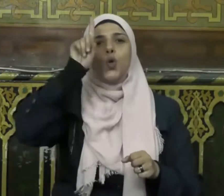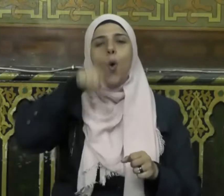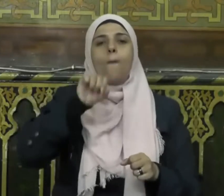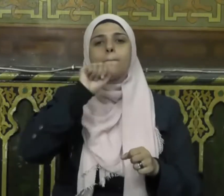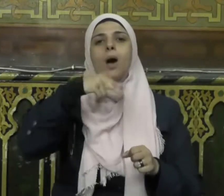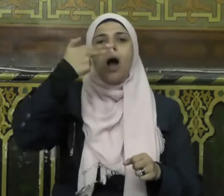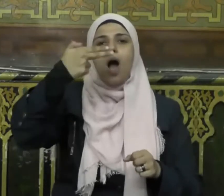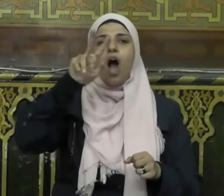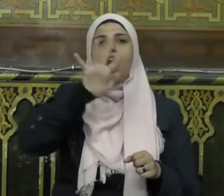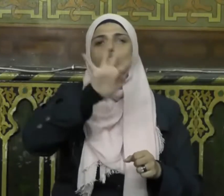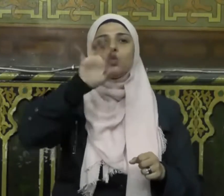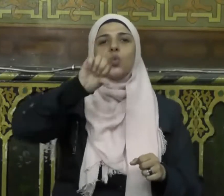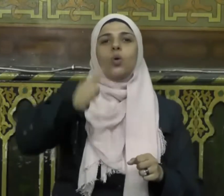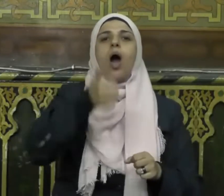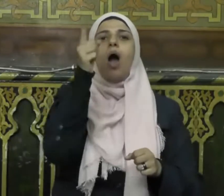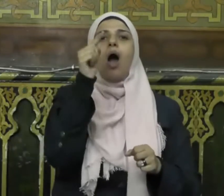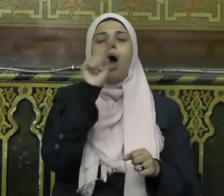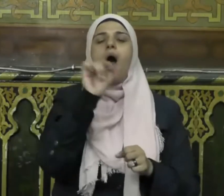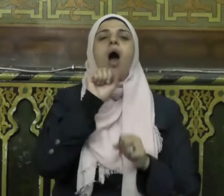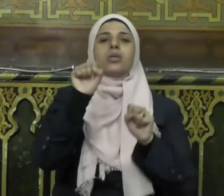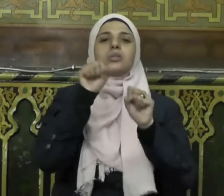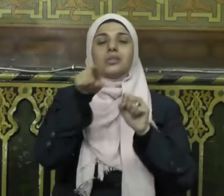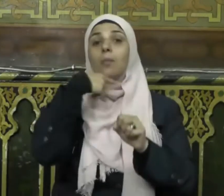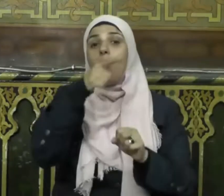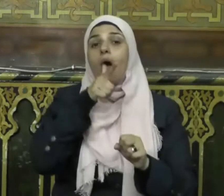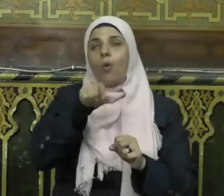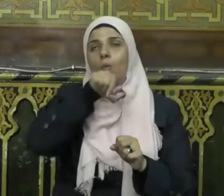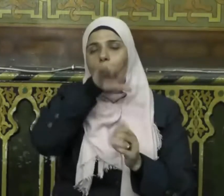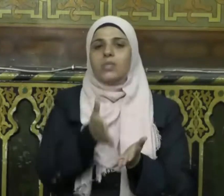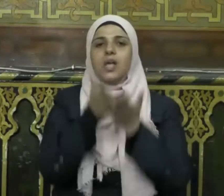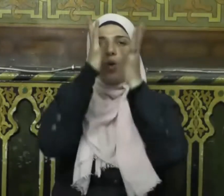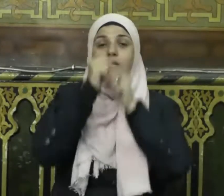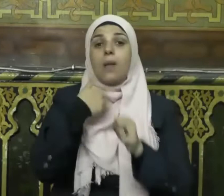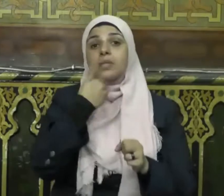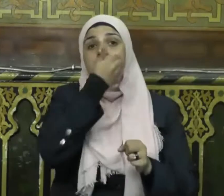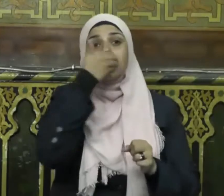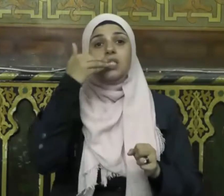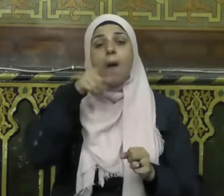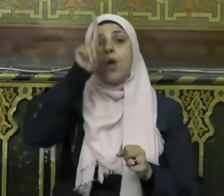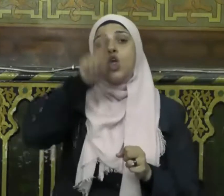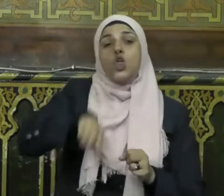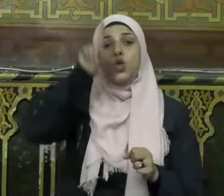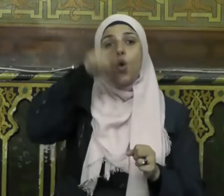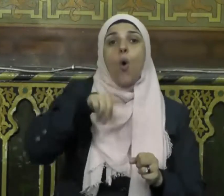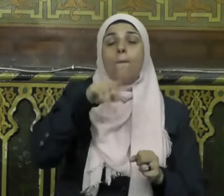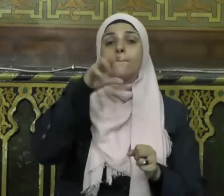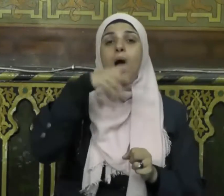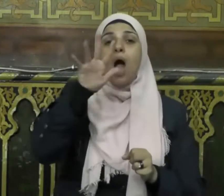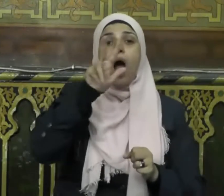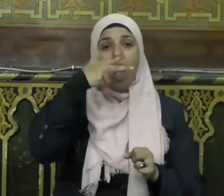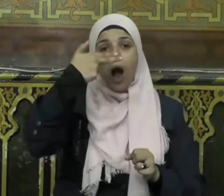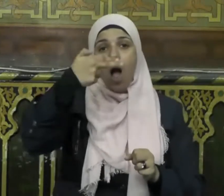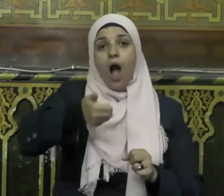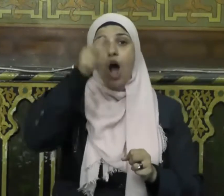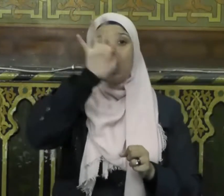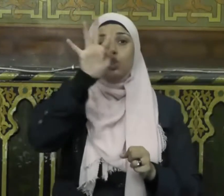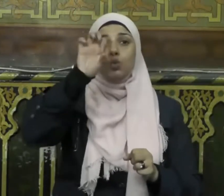لقوله صلى الله عليه وسلم صيام يوم عاشراء أحتسب على الله أن يكفر